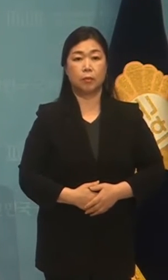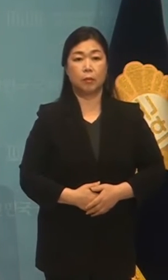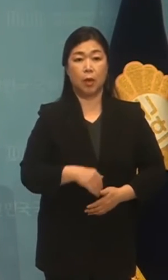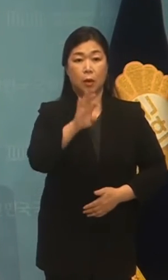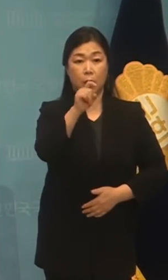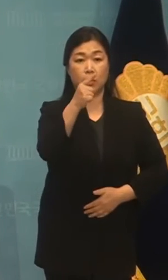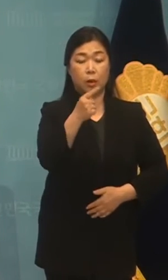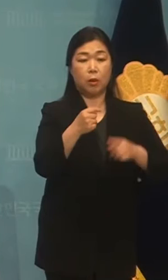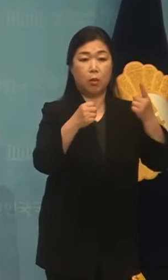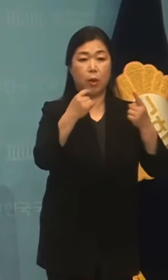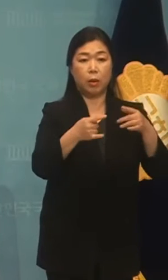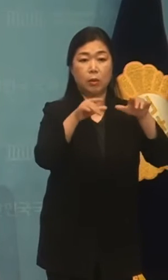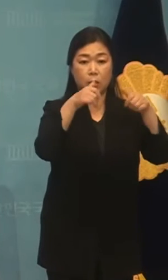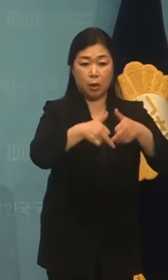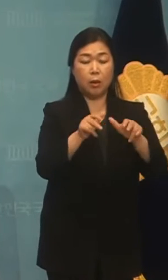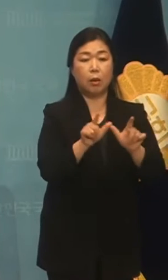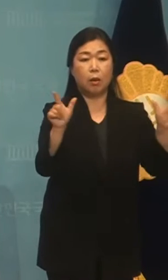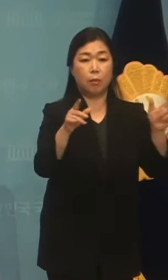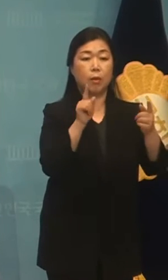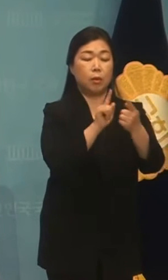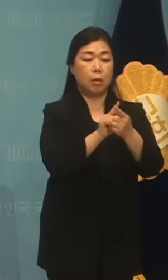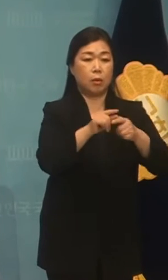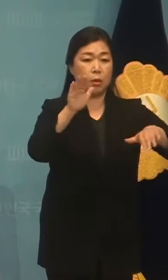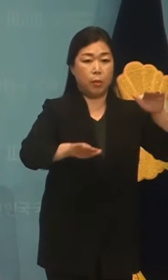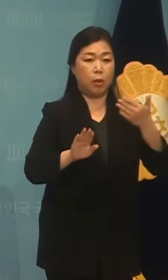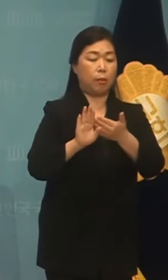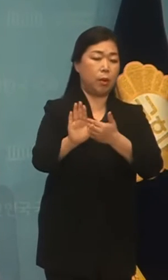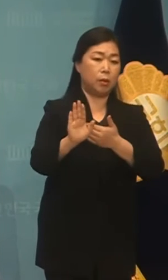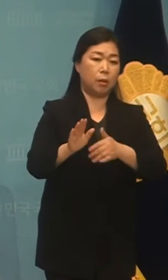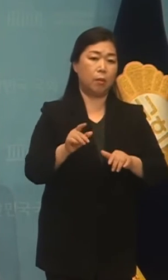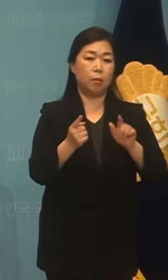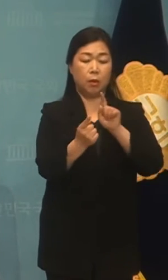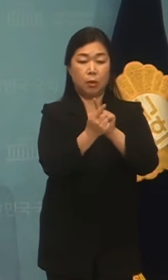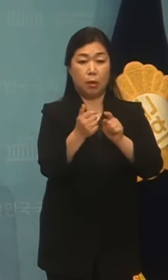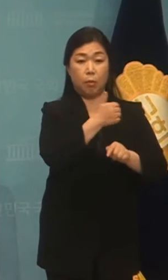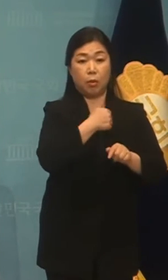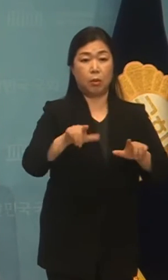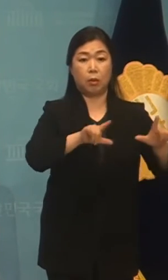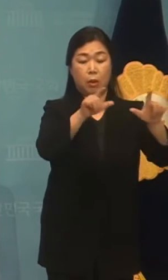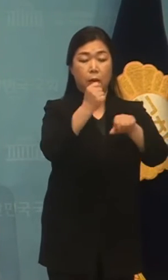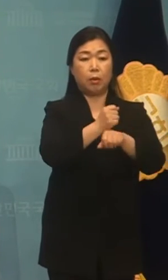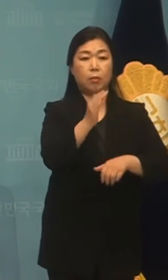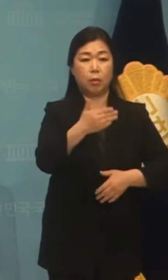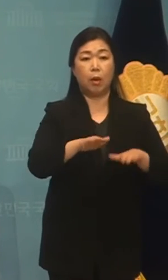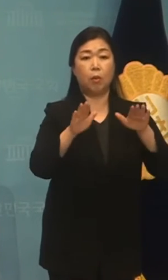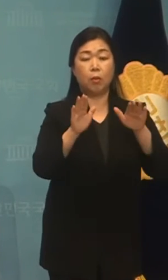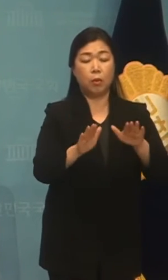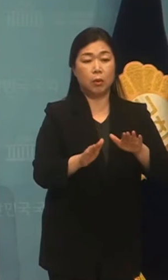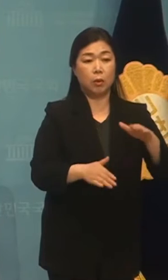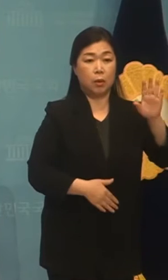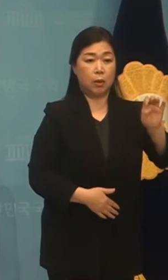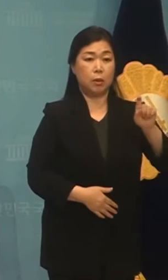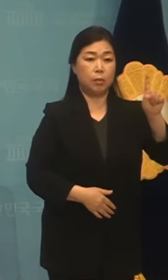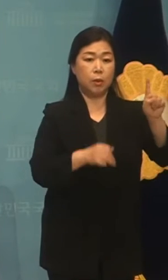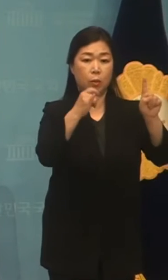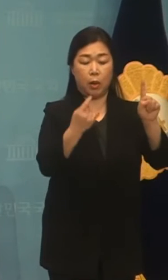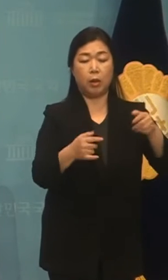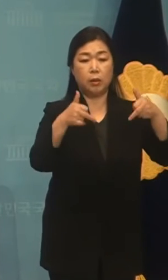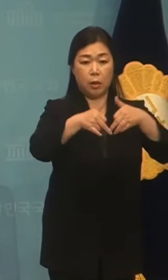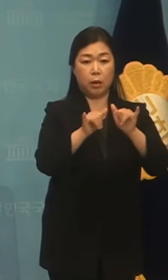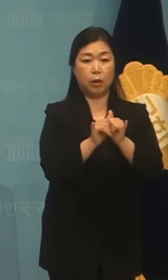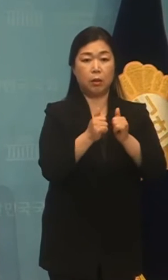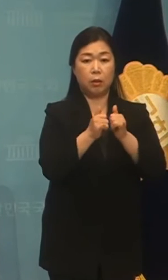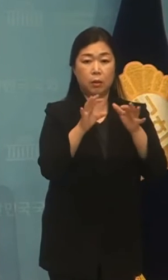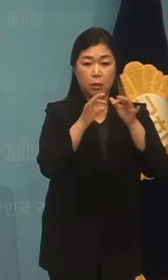제40일의 장애인의 날을 맞이하여 추가률과 결제에 맞서 평등사회로 나가야 합니다. 오늘은 제40일의 장애인의 날입니다.